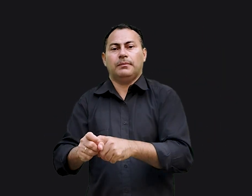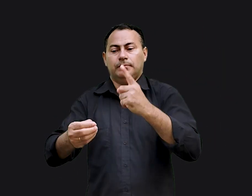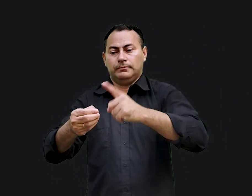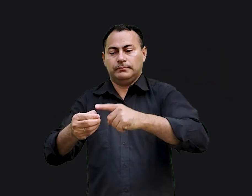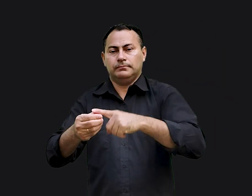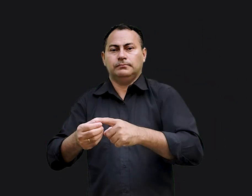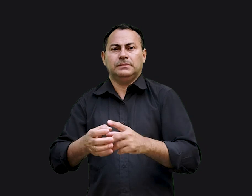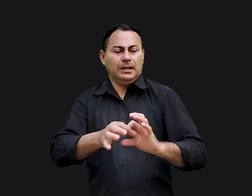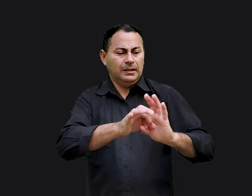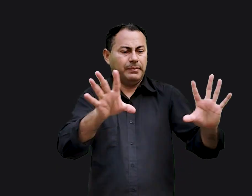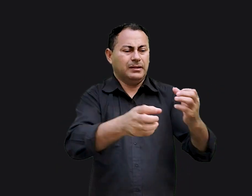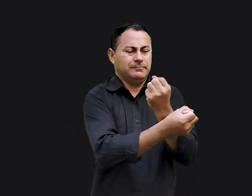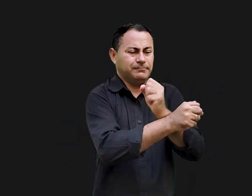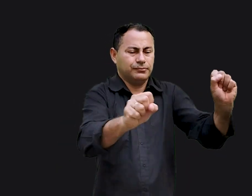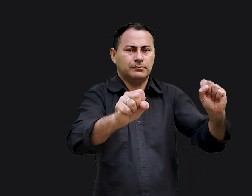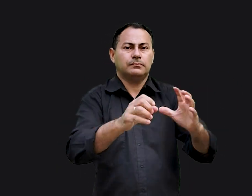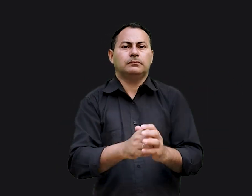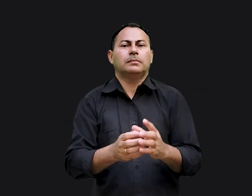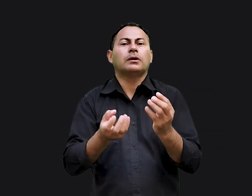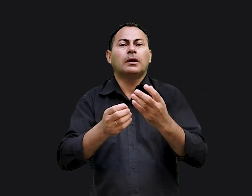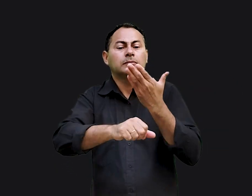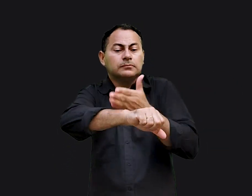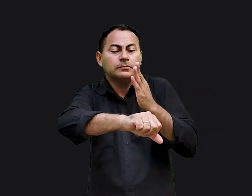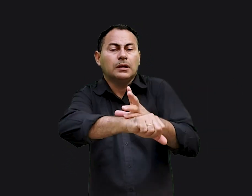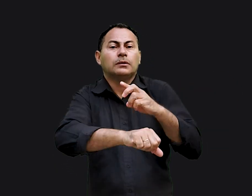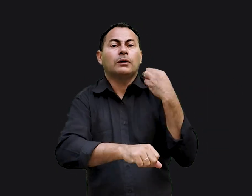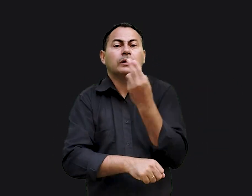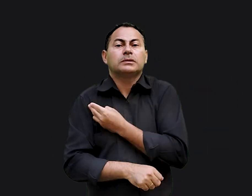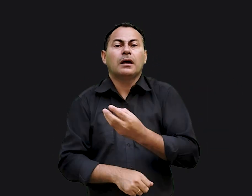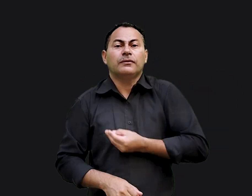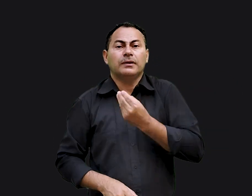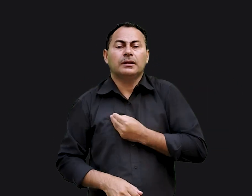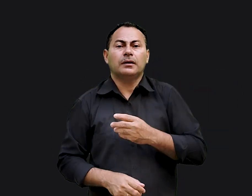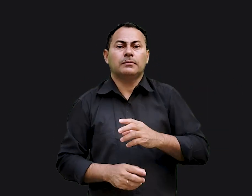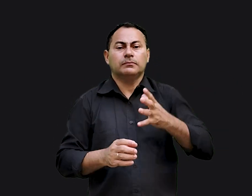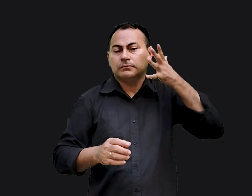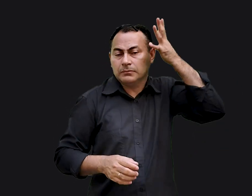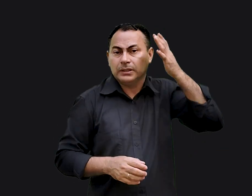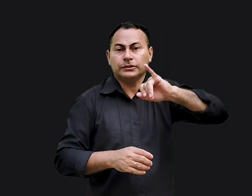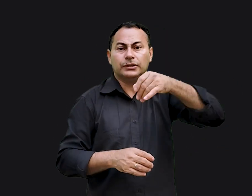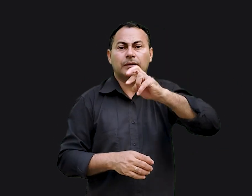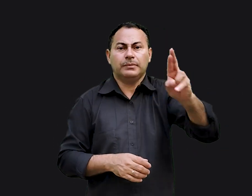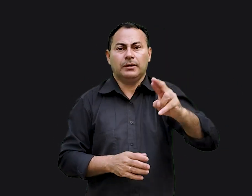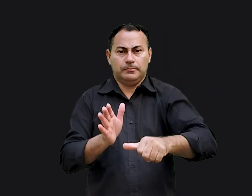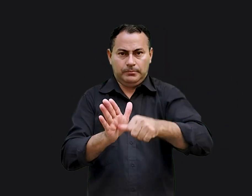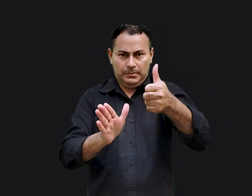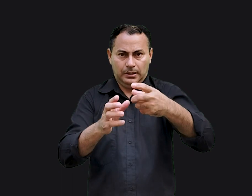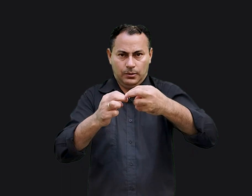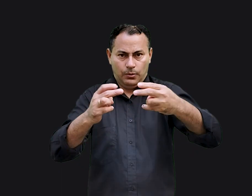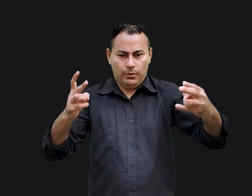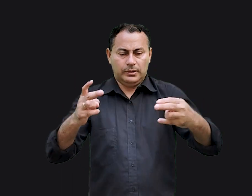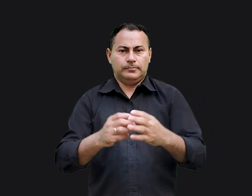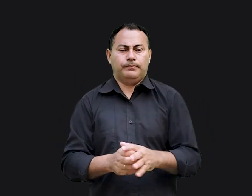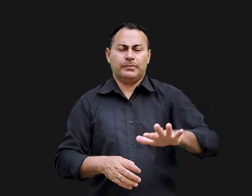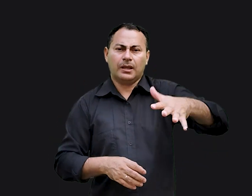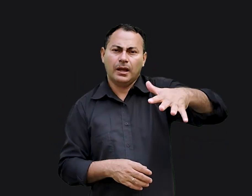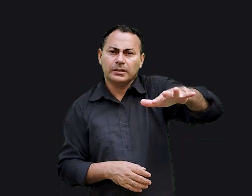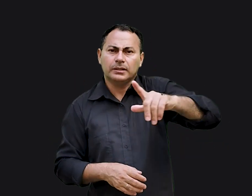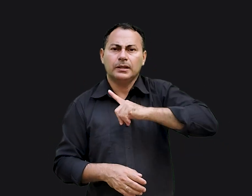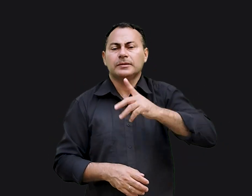do cativeiro que aplicação podemos tirar para a nossa vida do sermão de Jeremias a primeira coisa é que